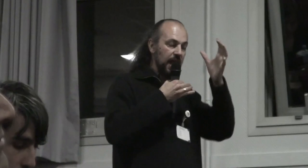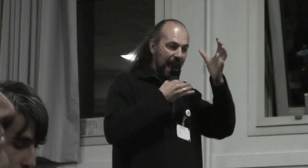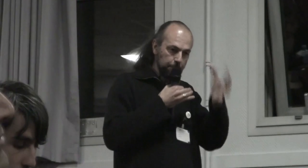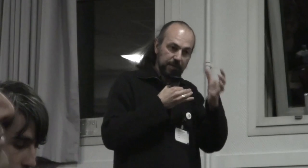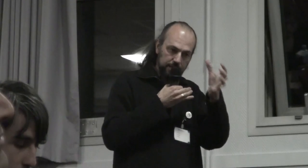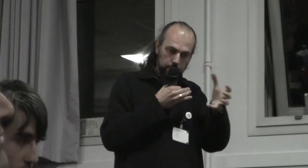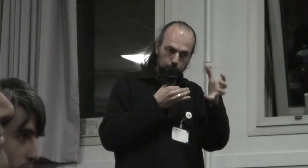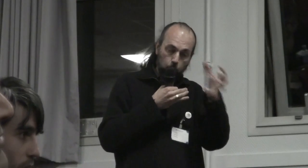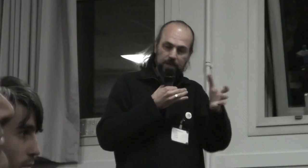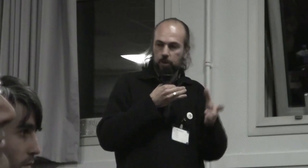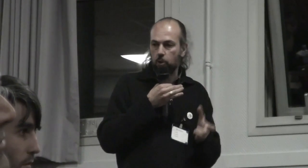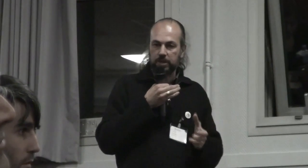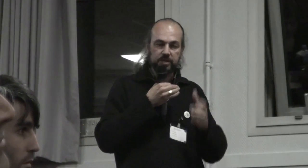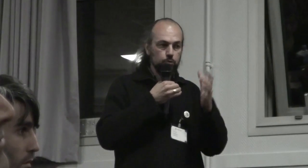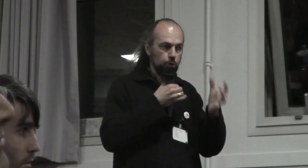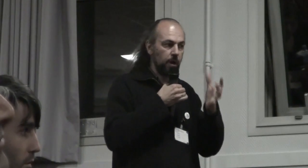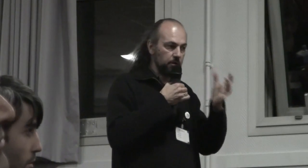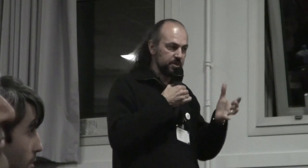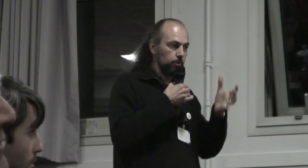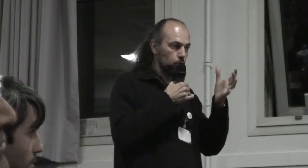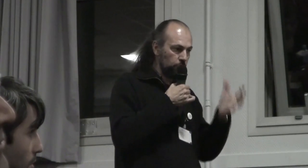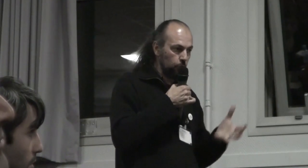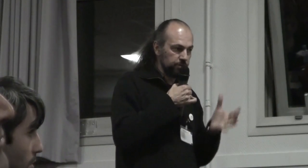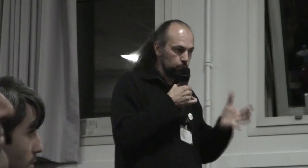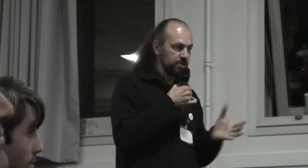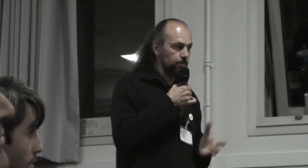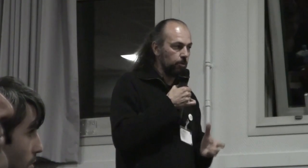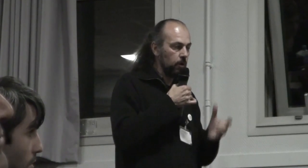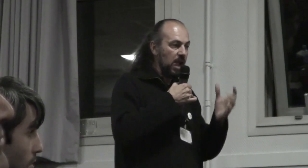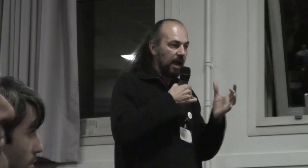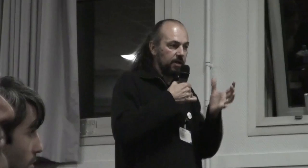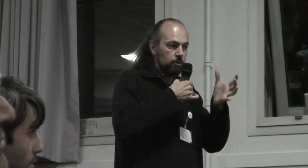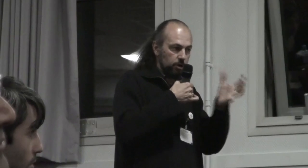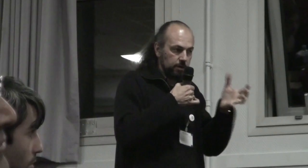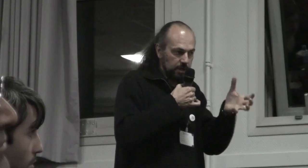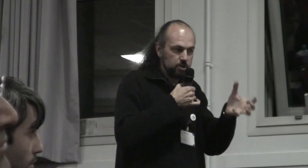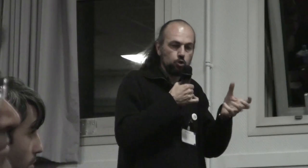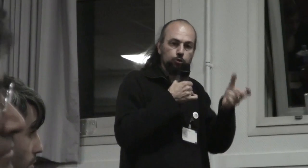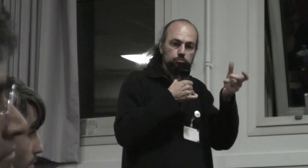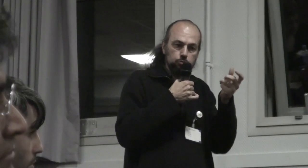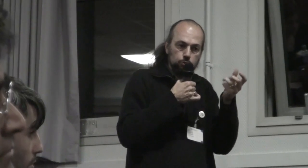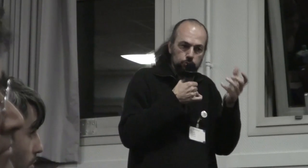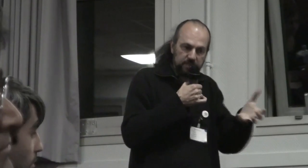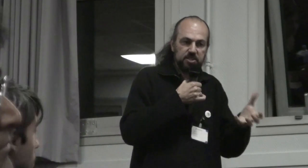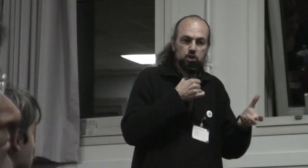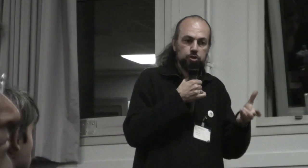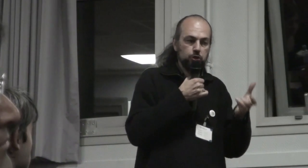après le problème nous ne sommes pas ensemble confrontés tout simplement à la question de l'exigence